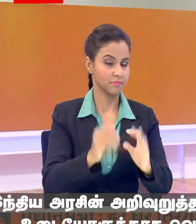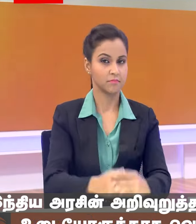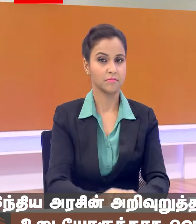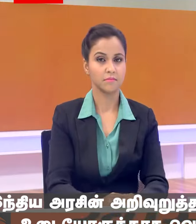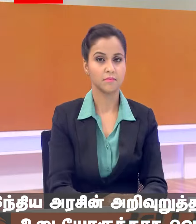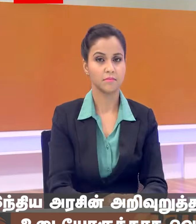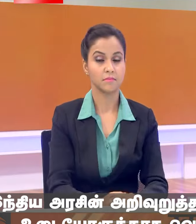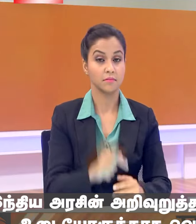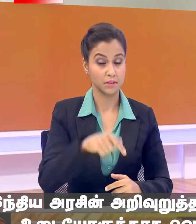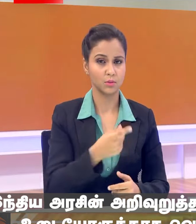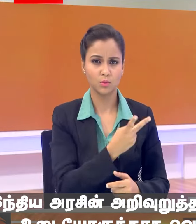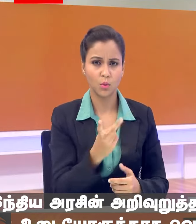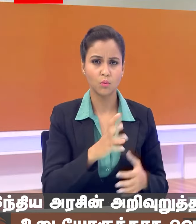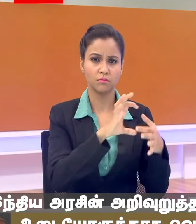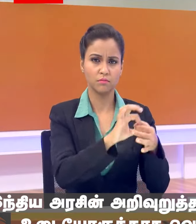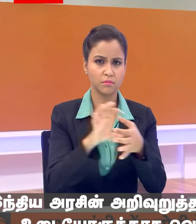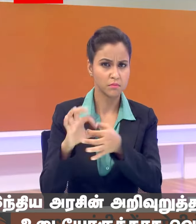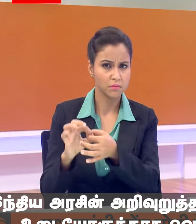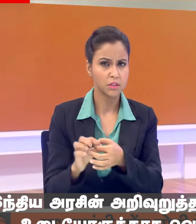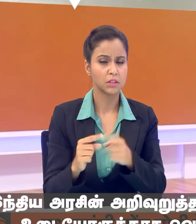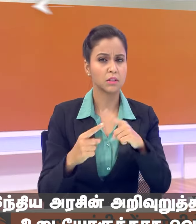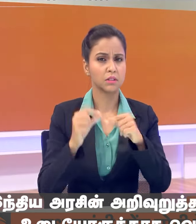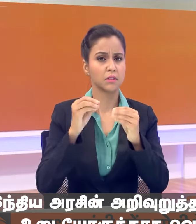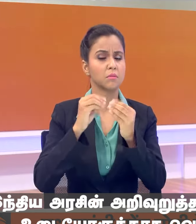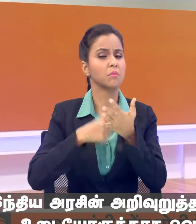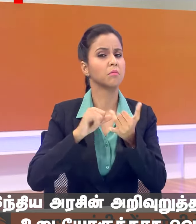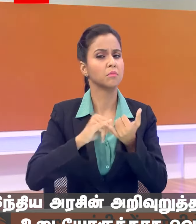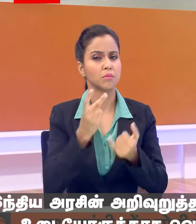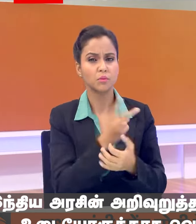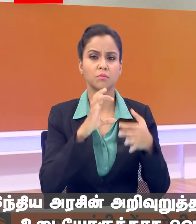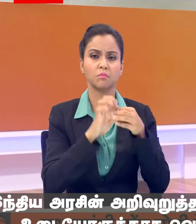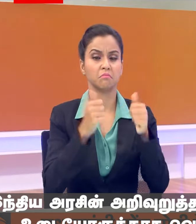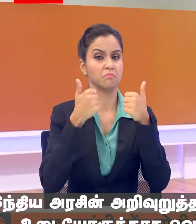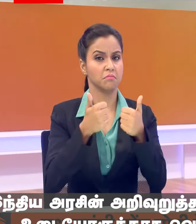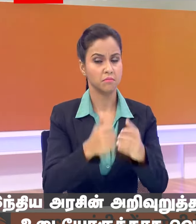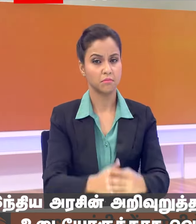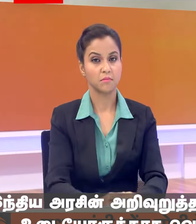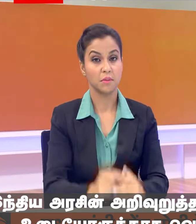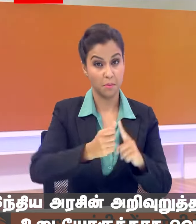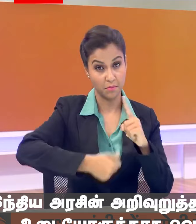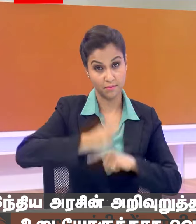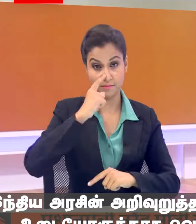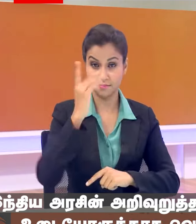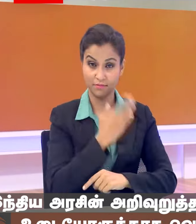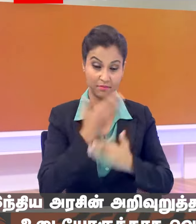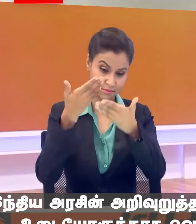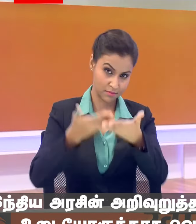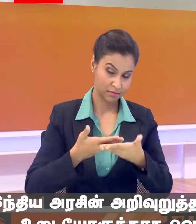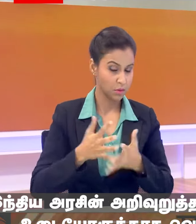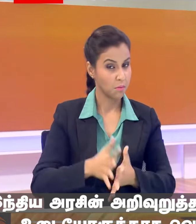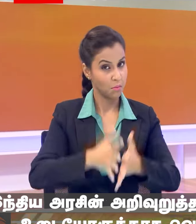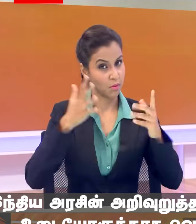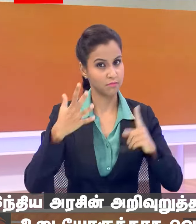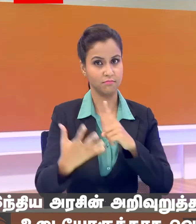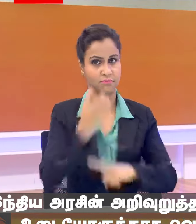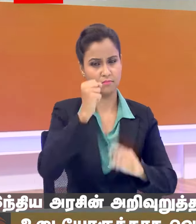सम्बंध का भारत और टिमोरिस्ट के विजिट का सम्बंध है राष्टपती जी आ रही है तो ये बहुत बड़ी उपलबदि है मैं